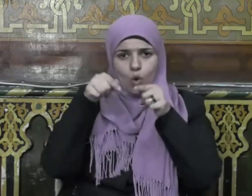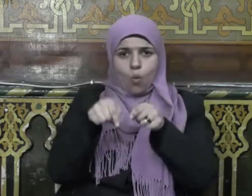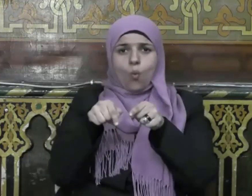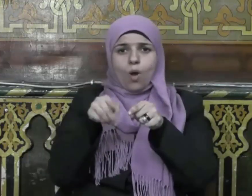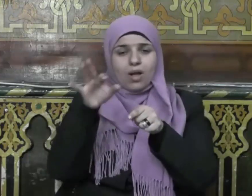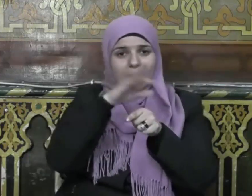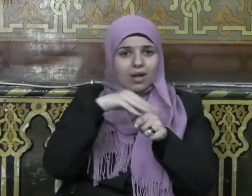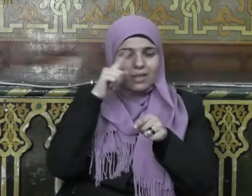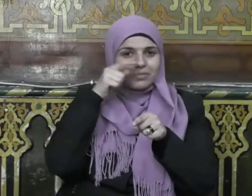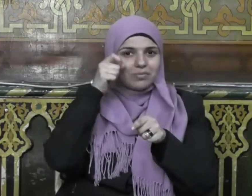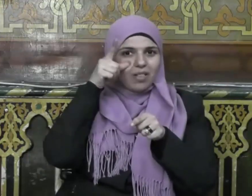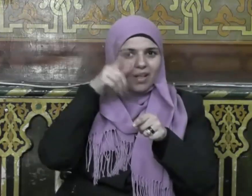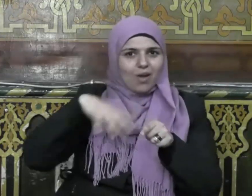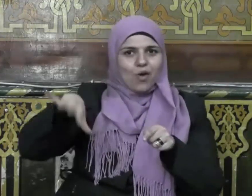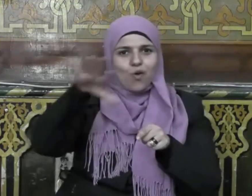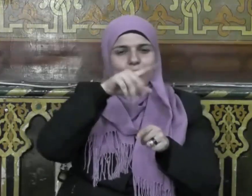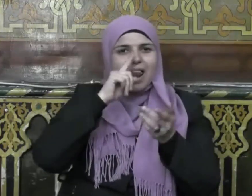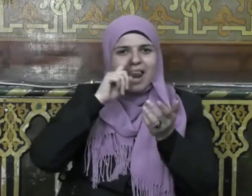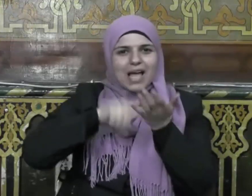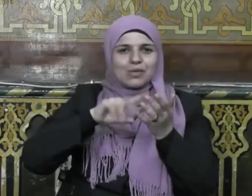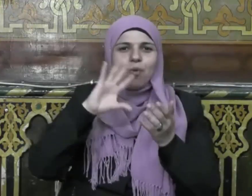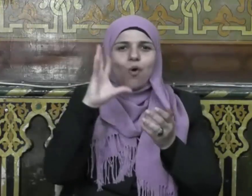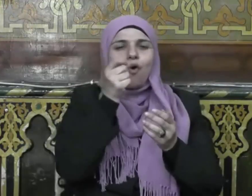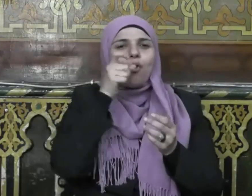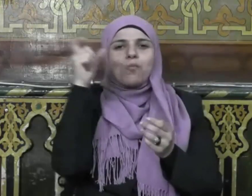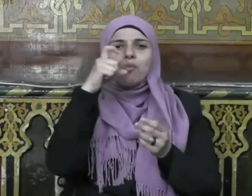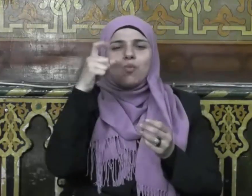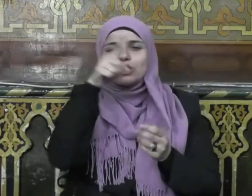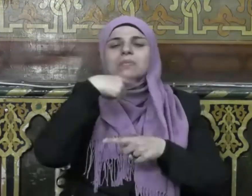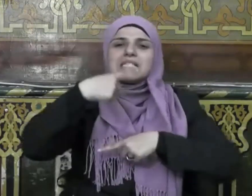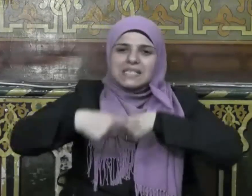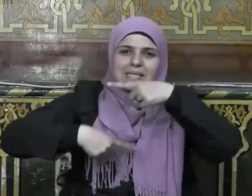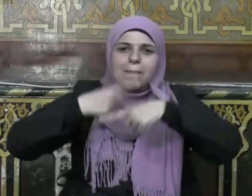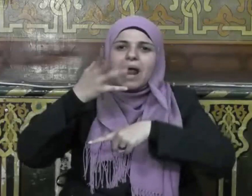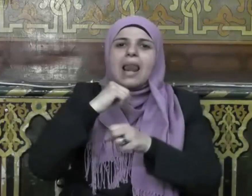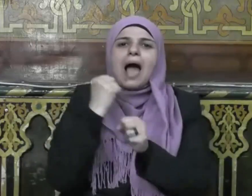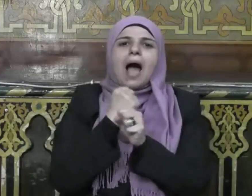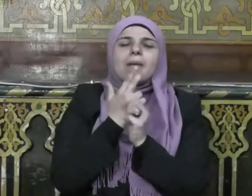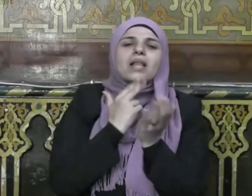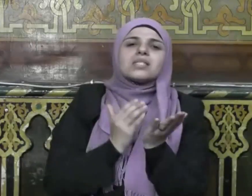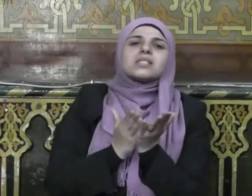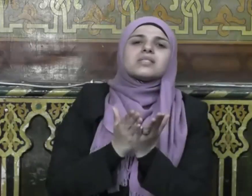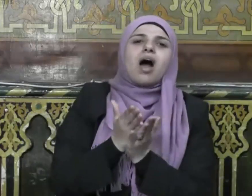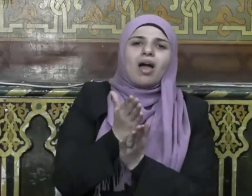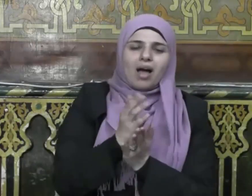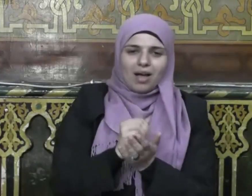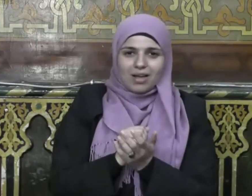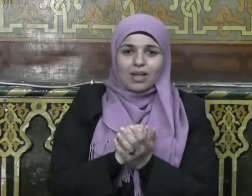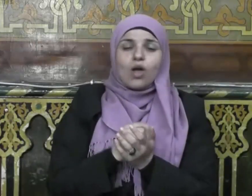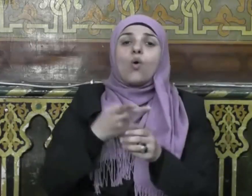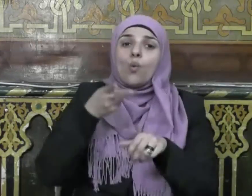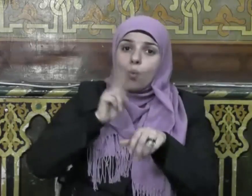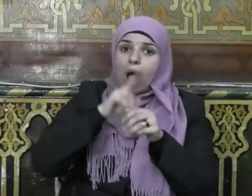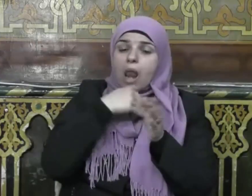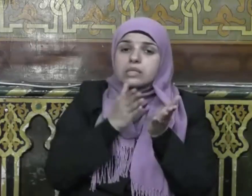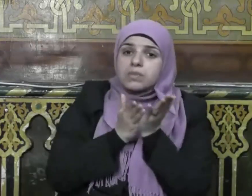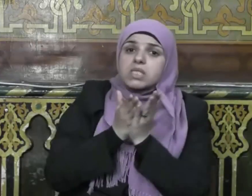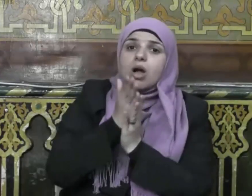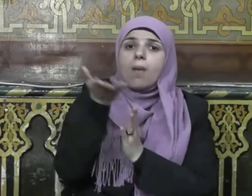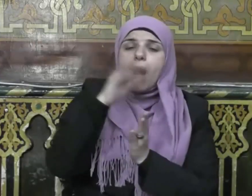يجب على المسلم أن يستمر على الأعمال الصالحة وأن يستقيم على طاعة